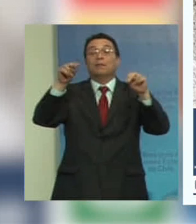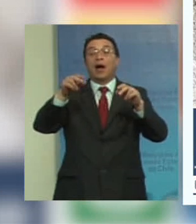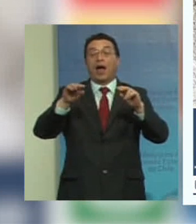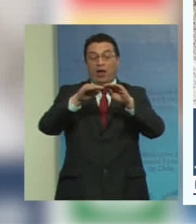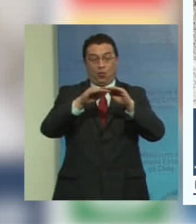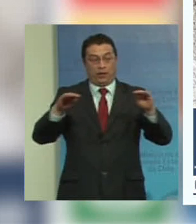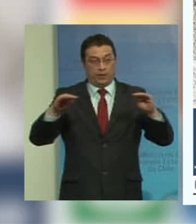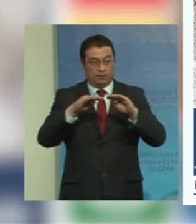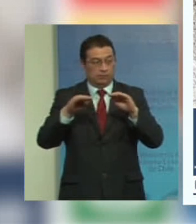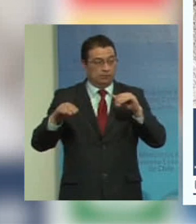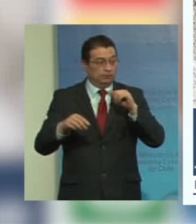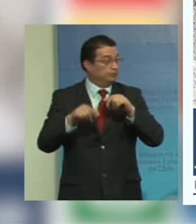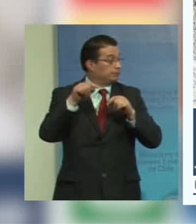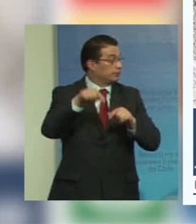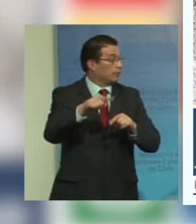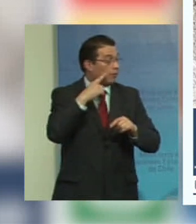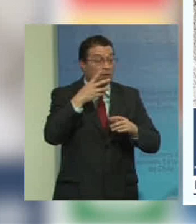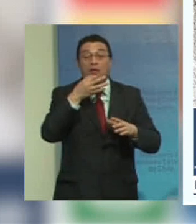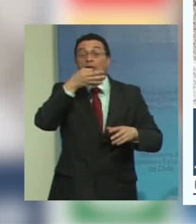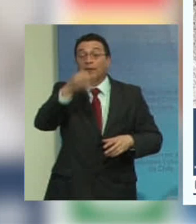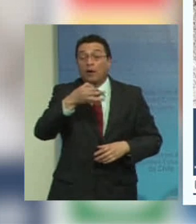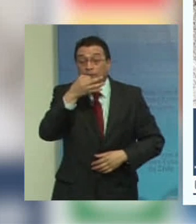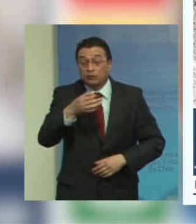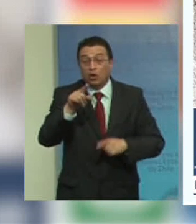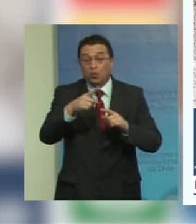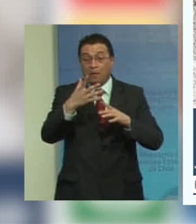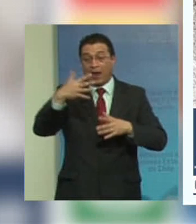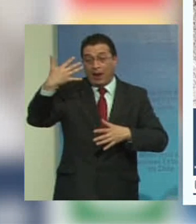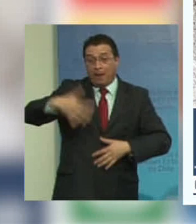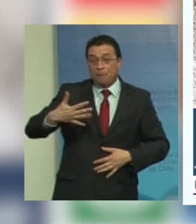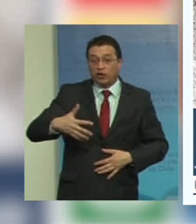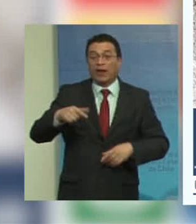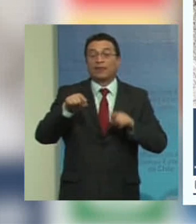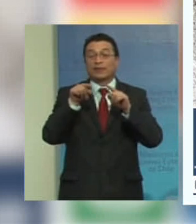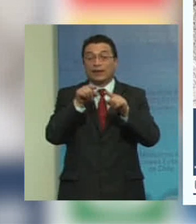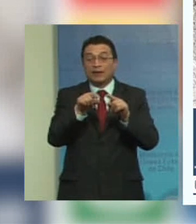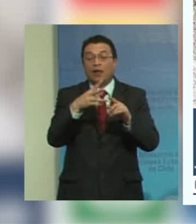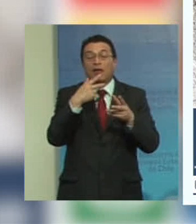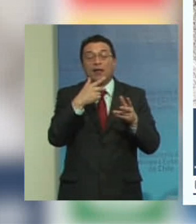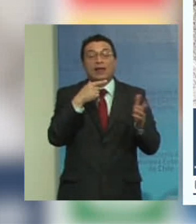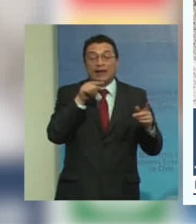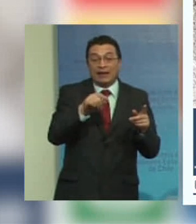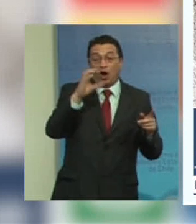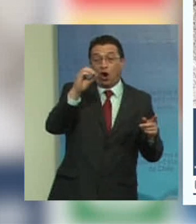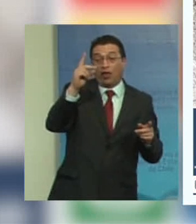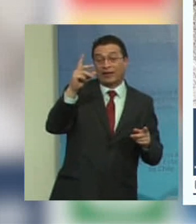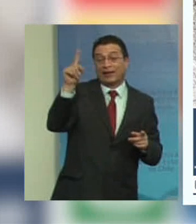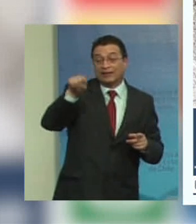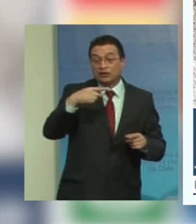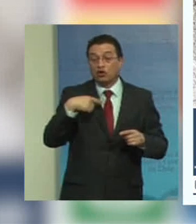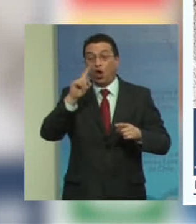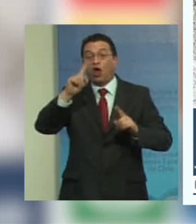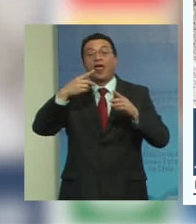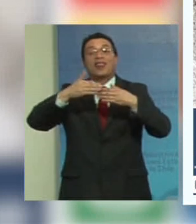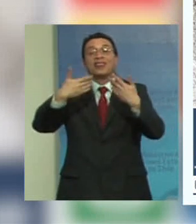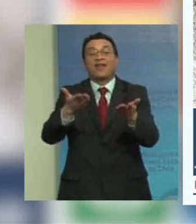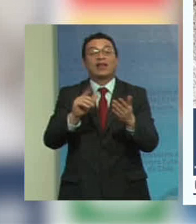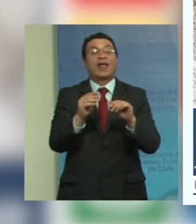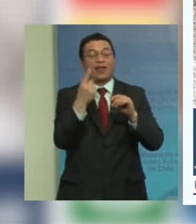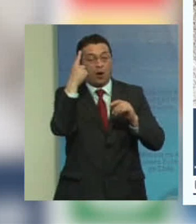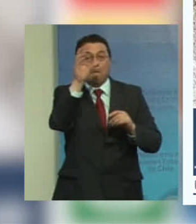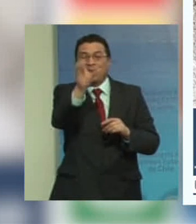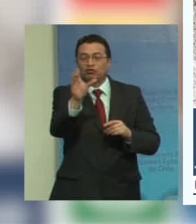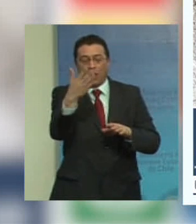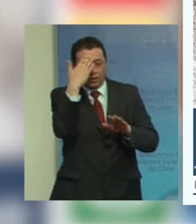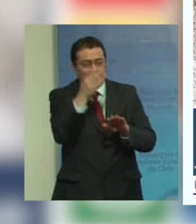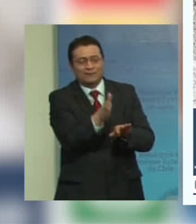entonces digamos la consigna una de las consignas centrales de los ODS que no es que no debemos dejar nadie atrás